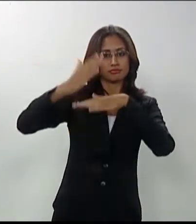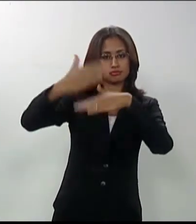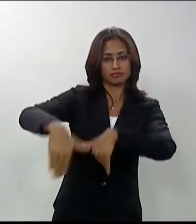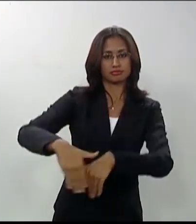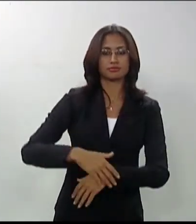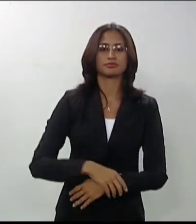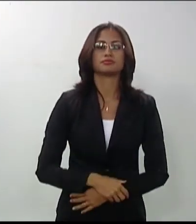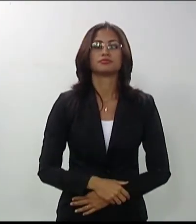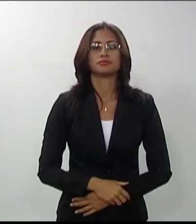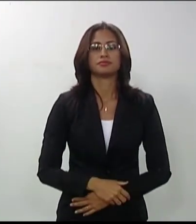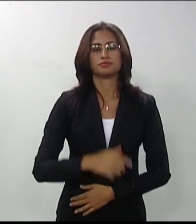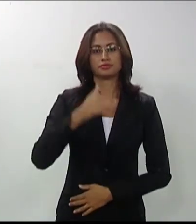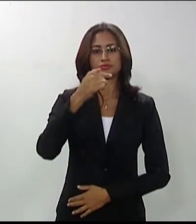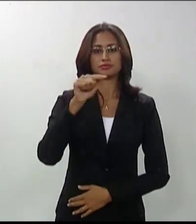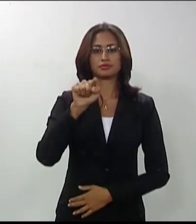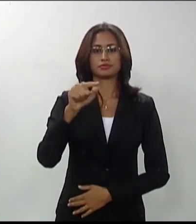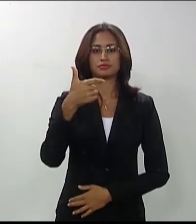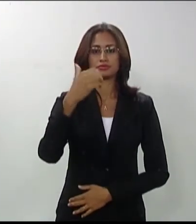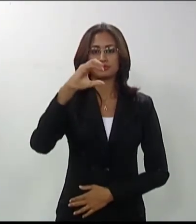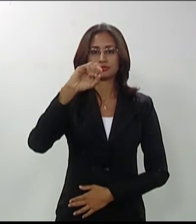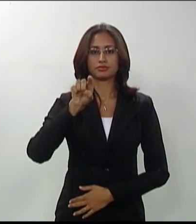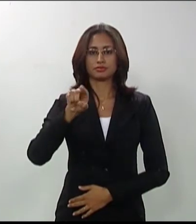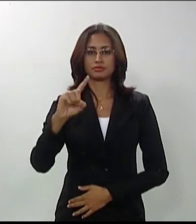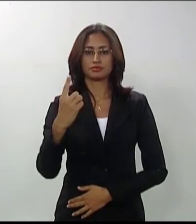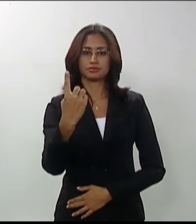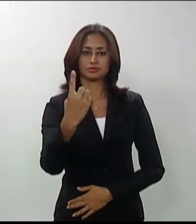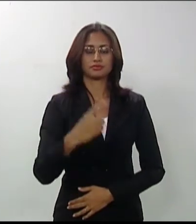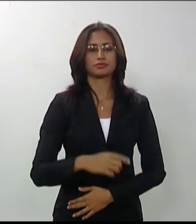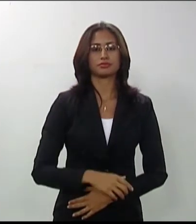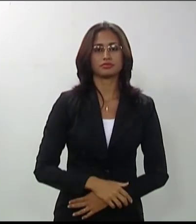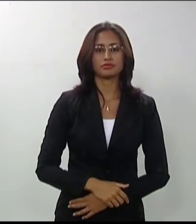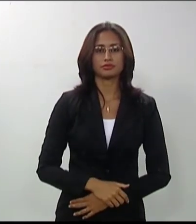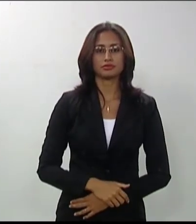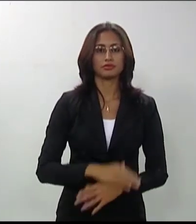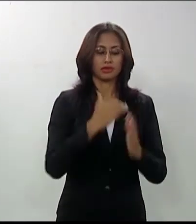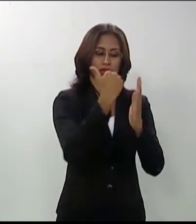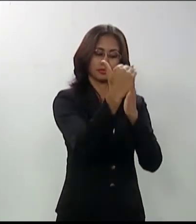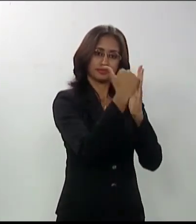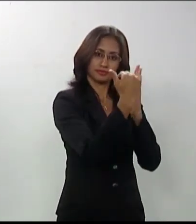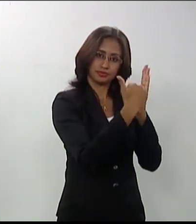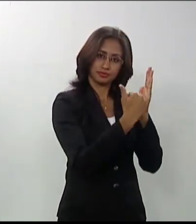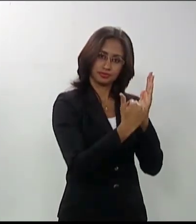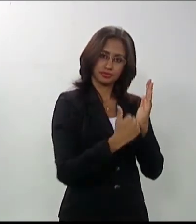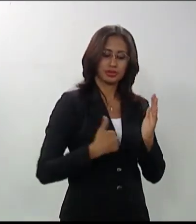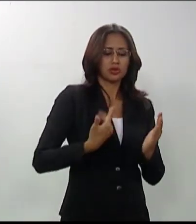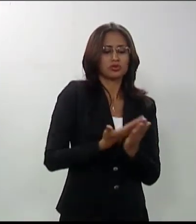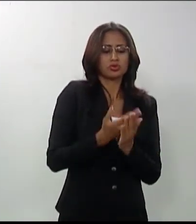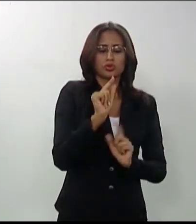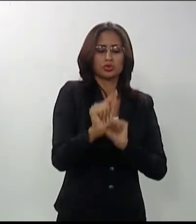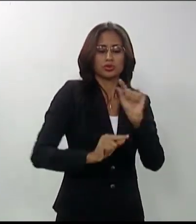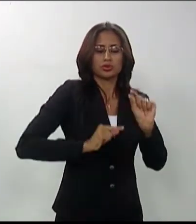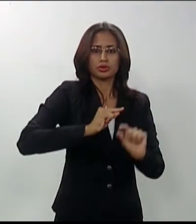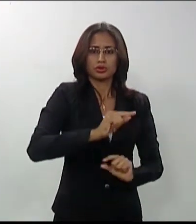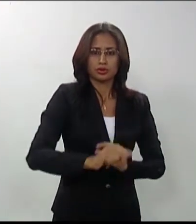será a média aritmética das notas especificadas no sub-item anterior. 7.16.2.